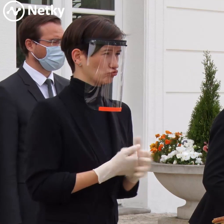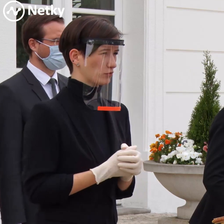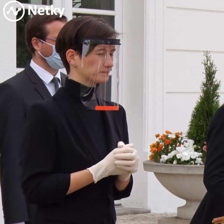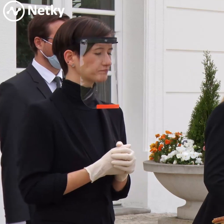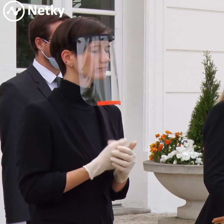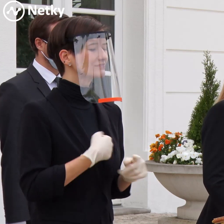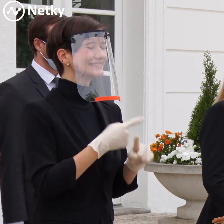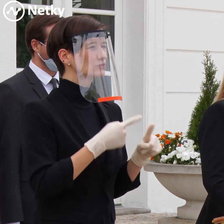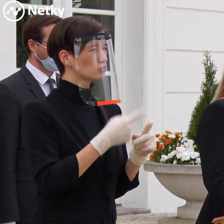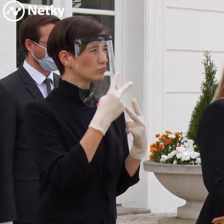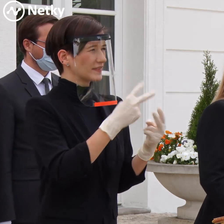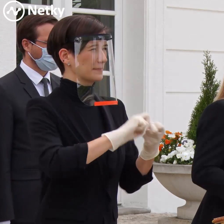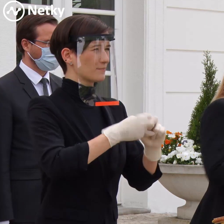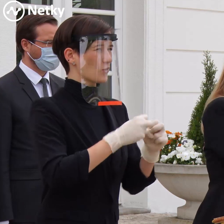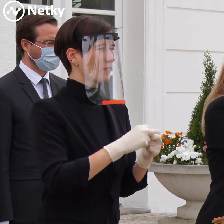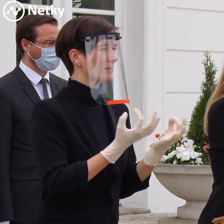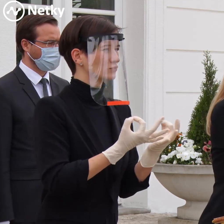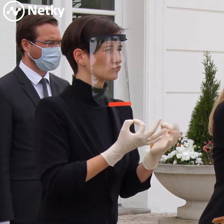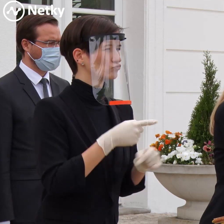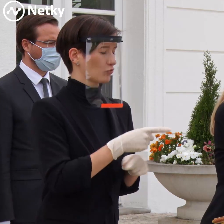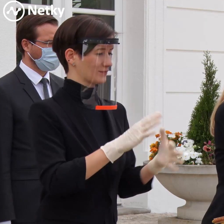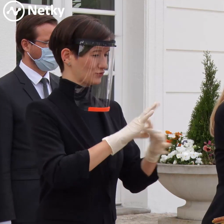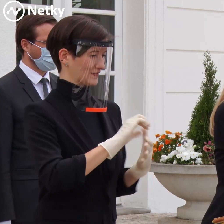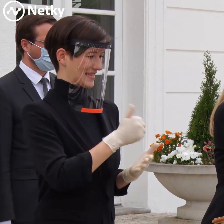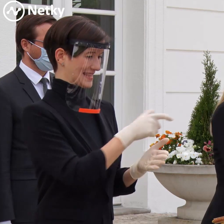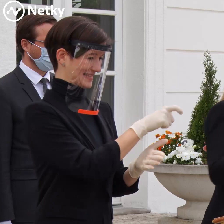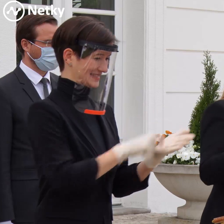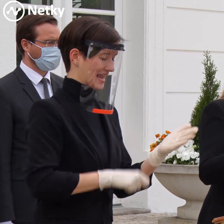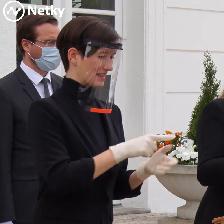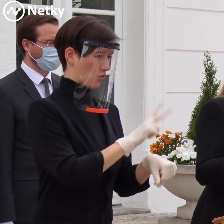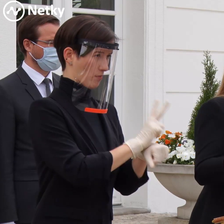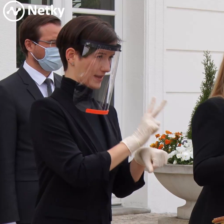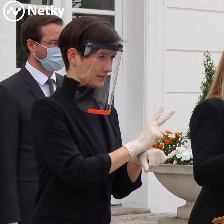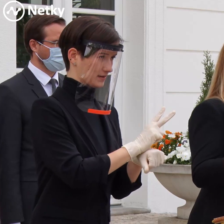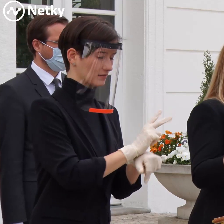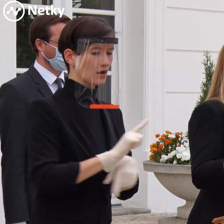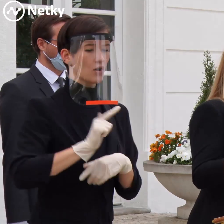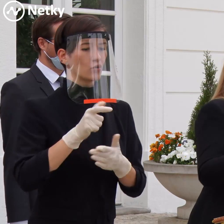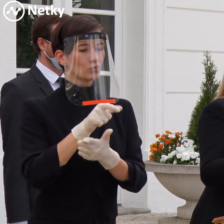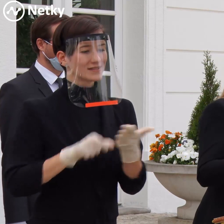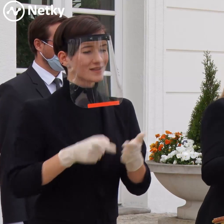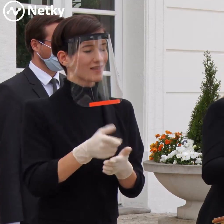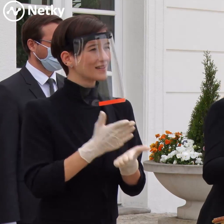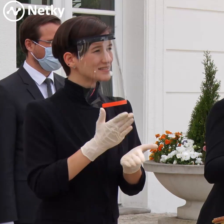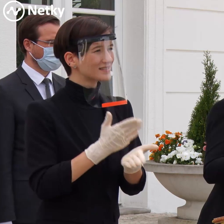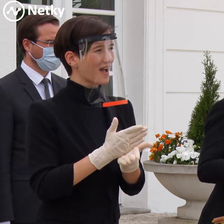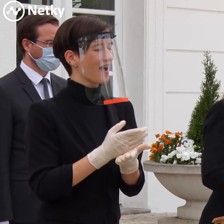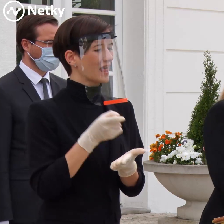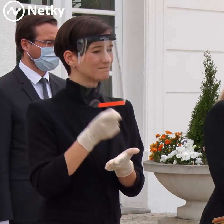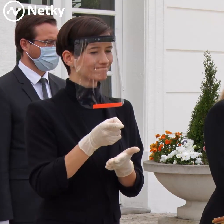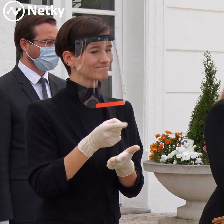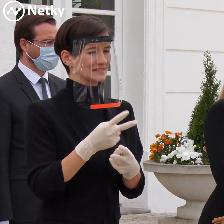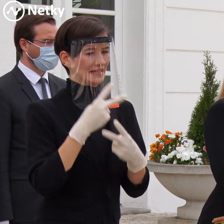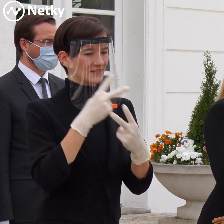vidím problém medzi tým, že na jednej strane sa príjmu systémové opatrenia, na druhej strane sa stále v praxi vykazujú z té